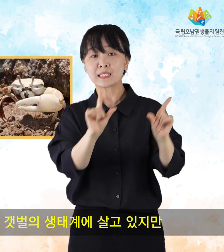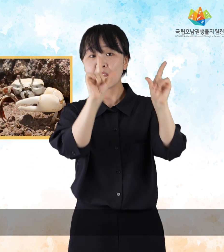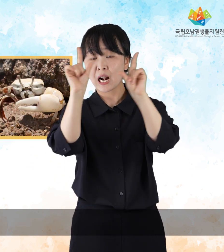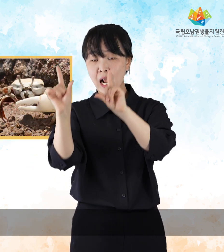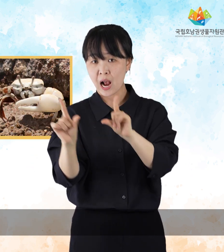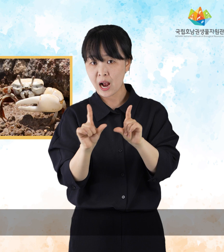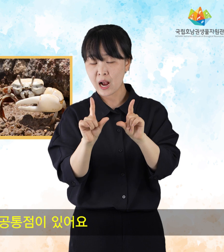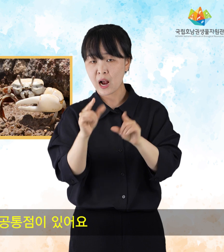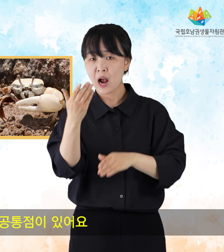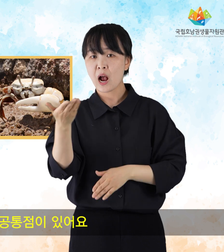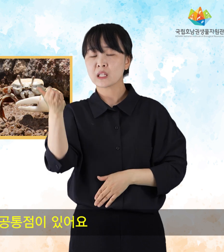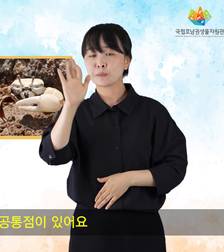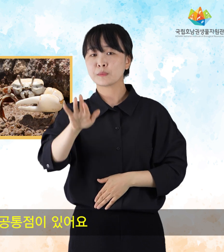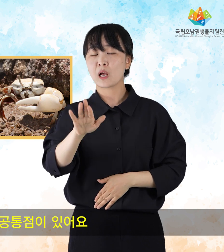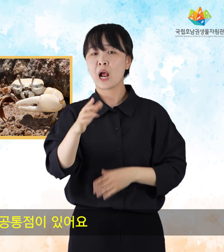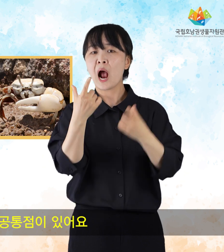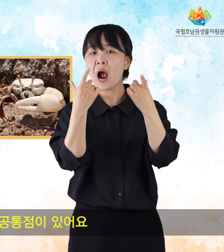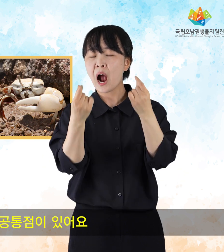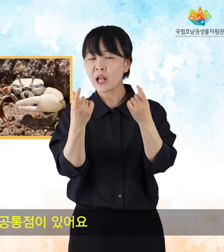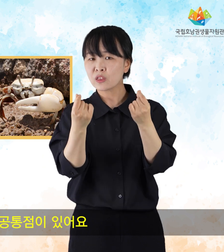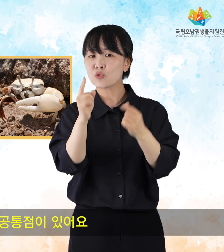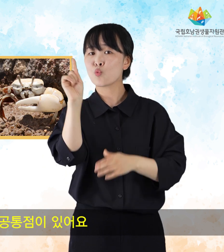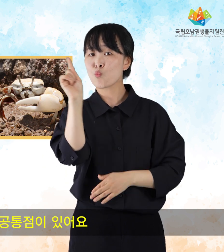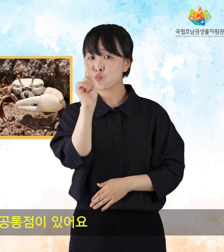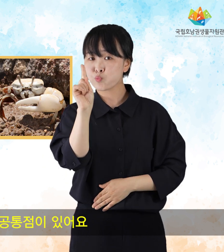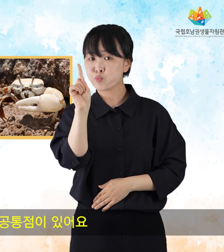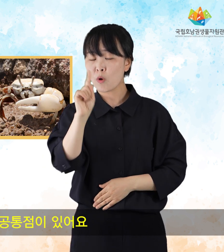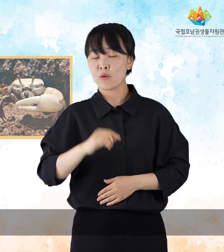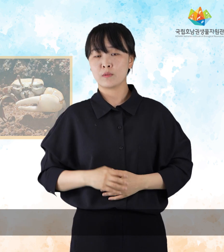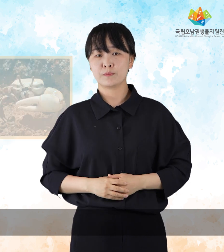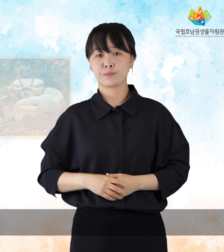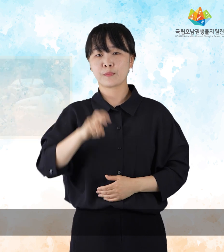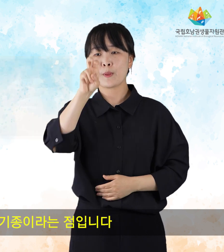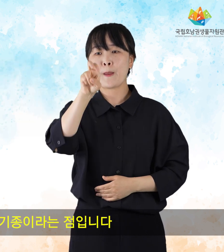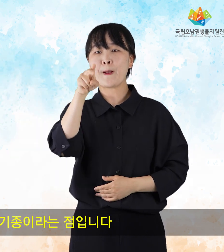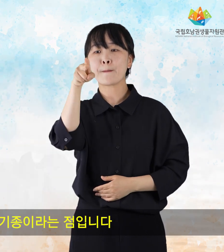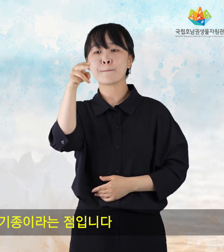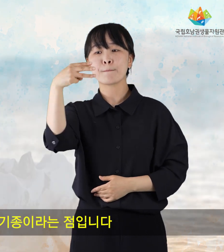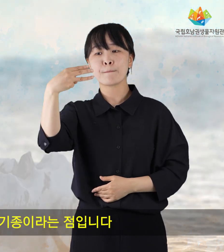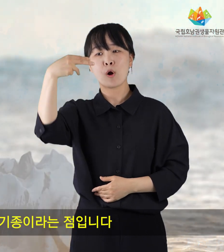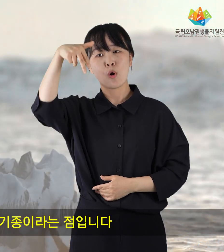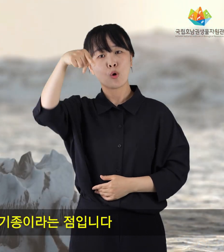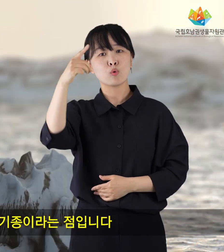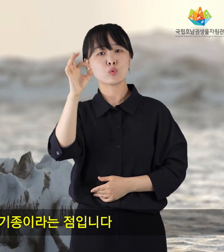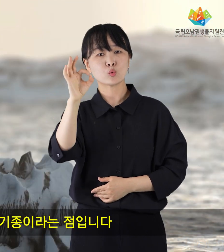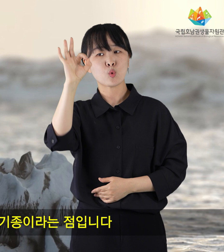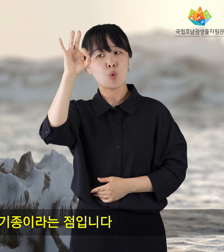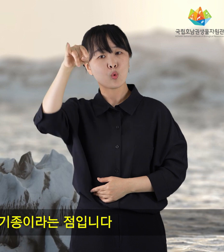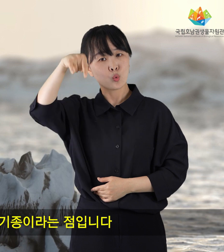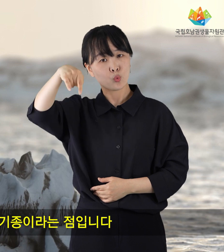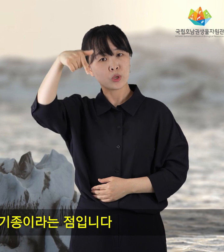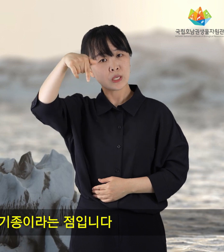한 가지 공통점이 있어요. 바로 멸종위기종이라는 점입니다.